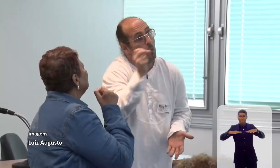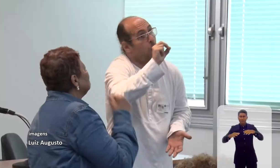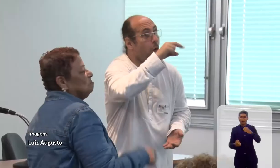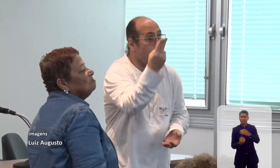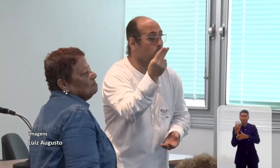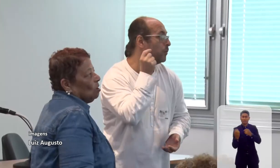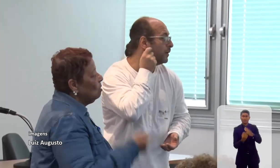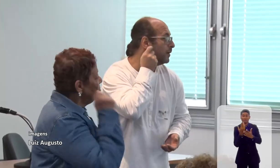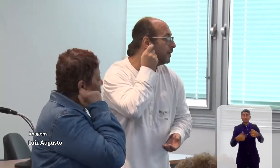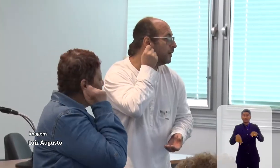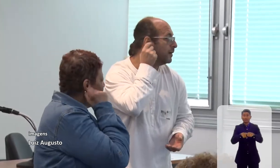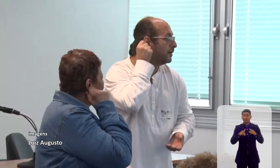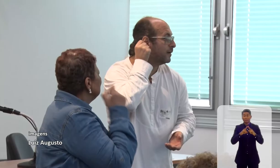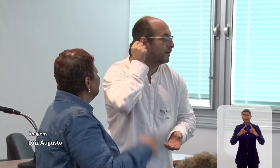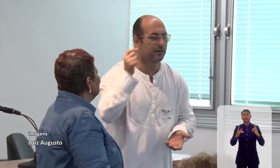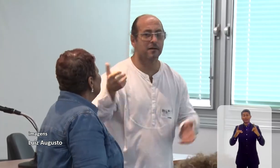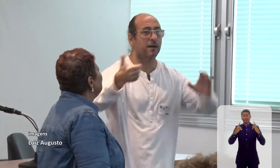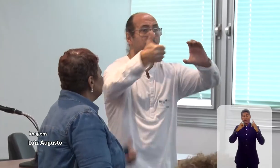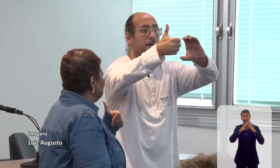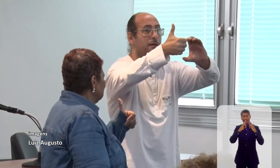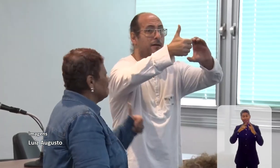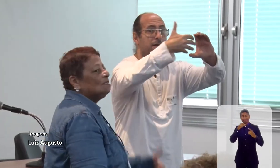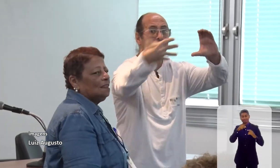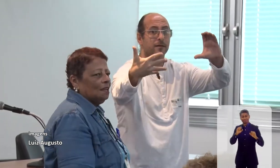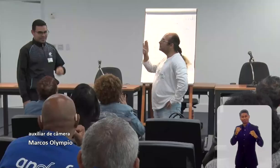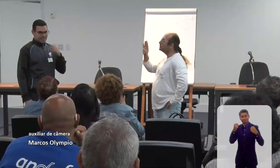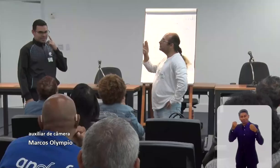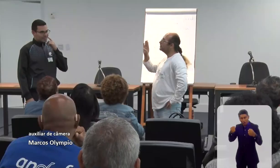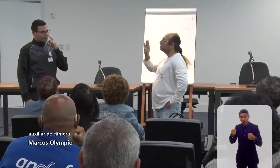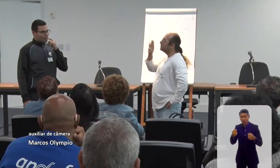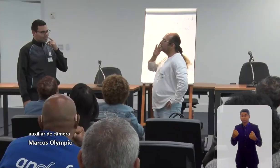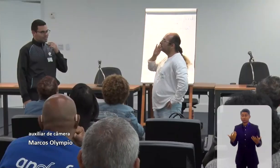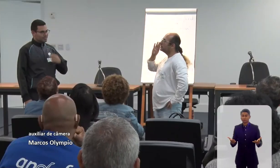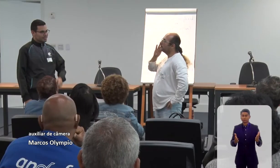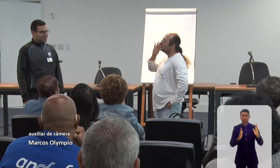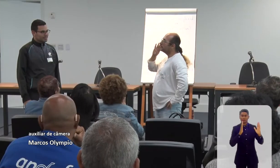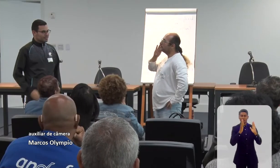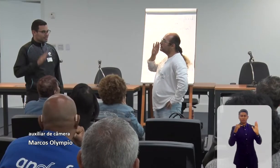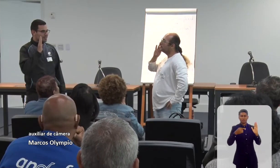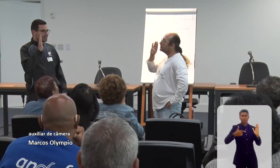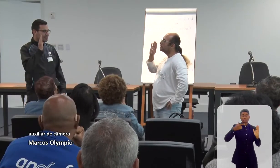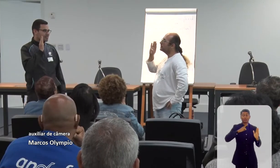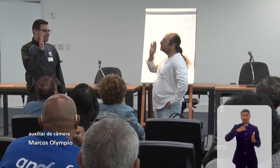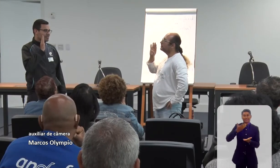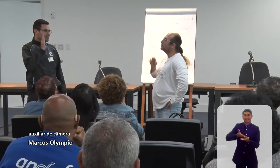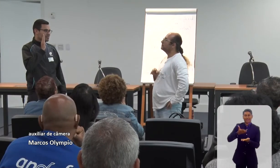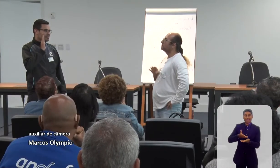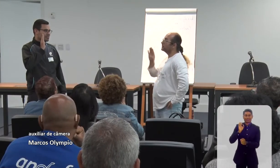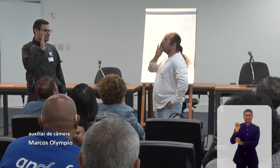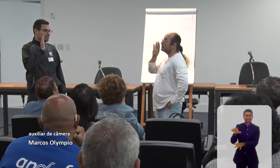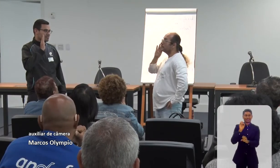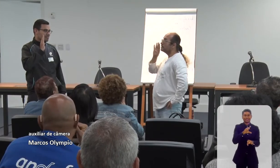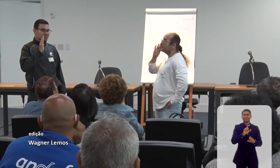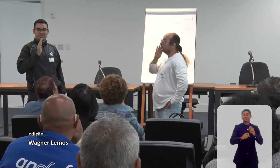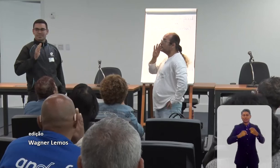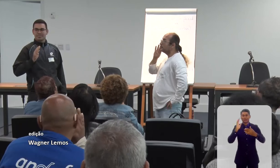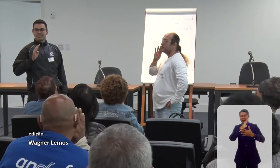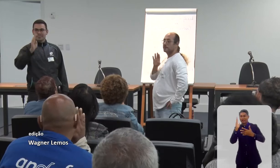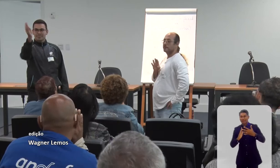o papel do Instituto Nacional de Educação de Surdos. O segundo módulo consiste em aulas práticas, com o aprendizado da Língua Brasileira de Sinais,